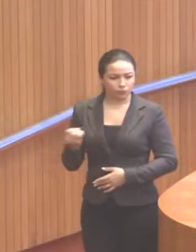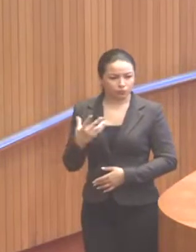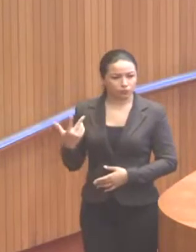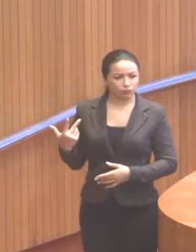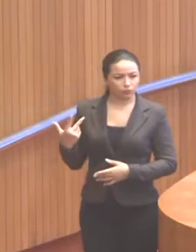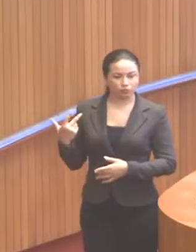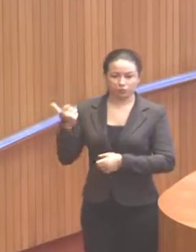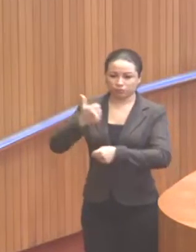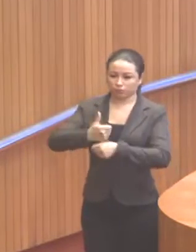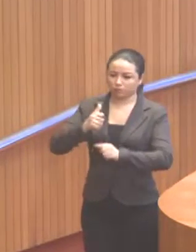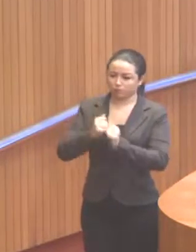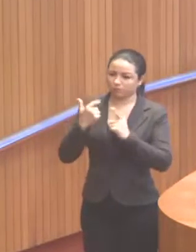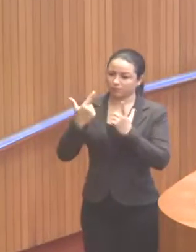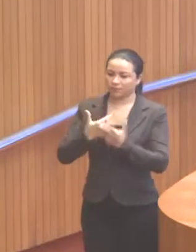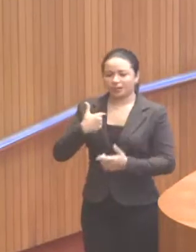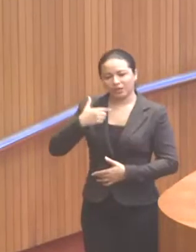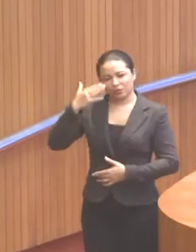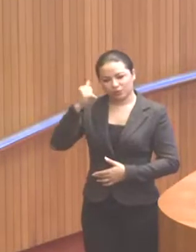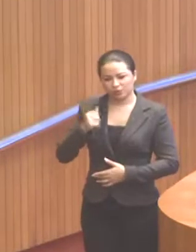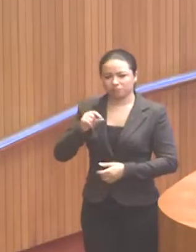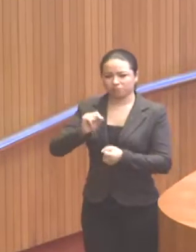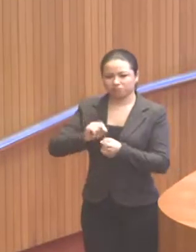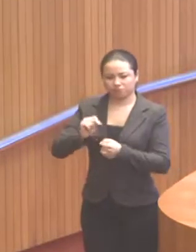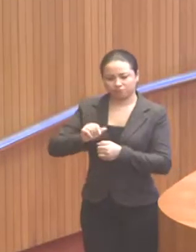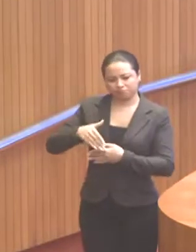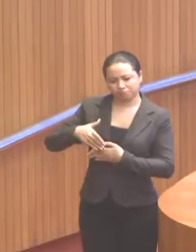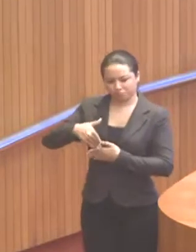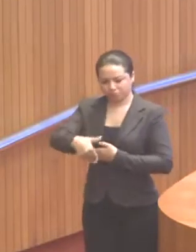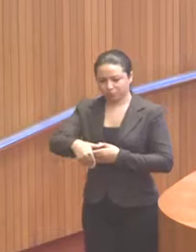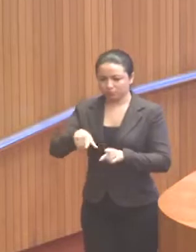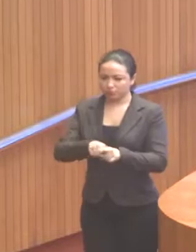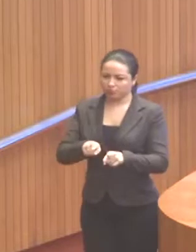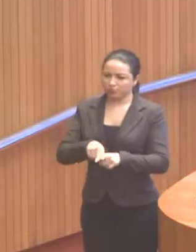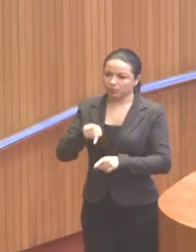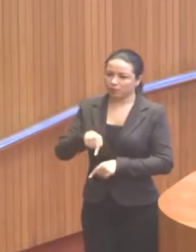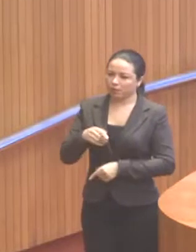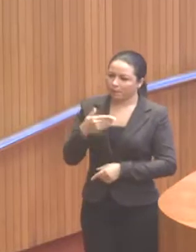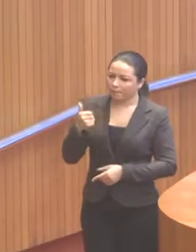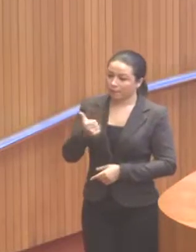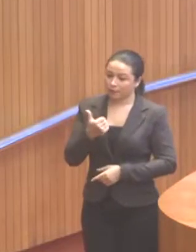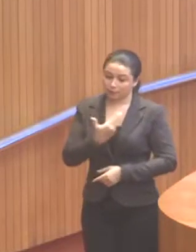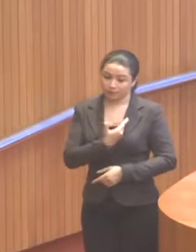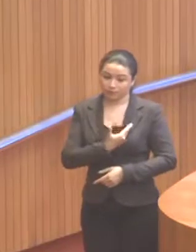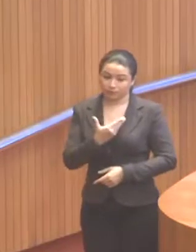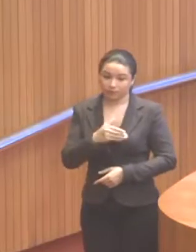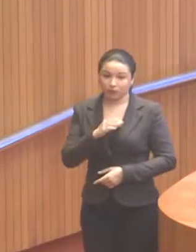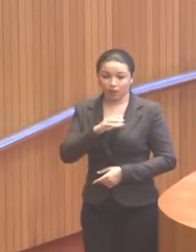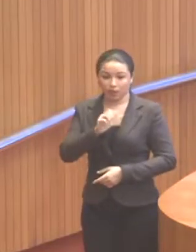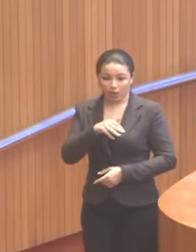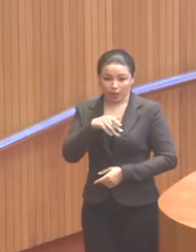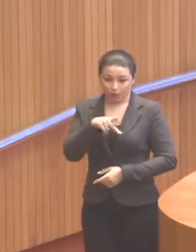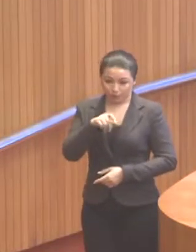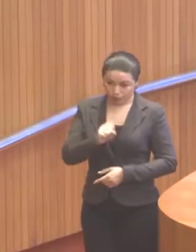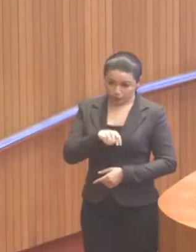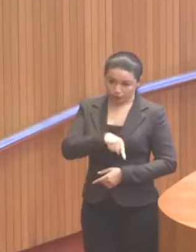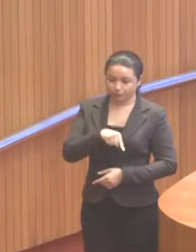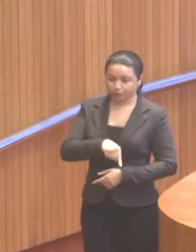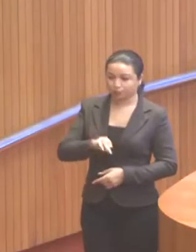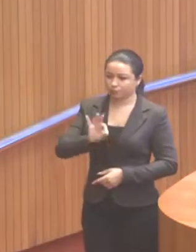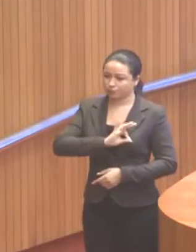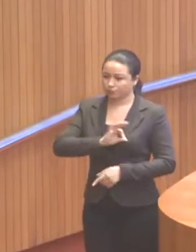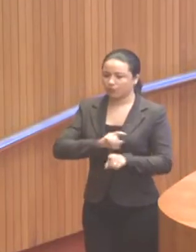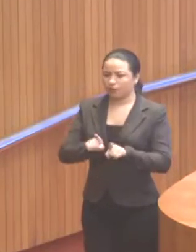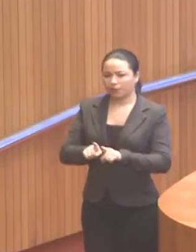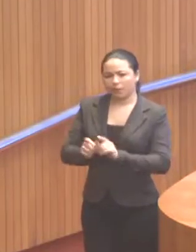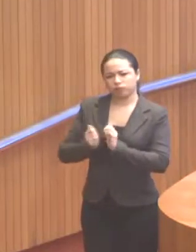chegarão nesta Casa e que eu sei que farão um mandato também exemplar nesta Casa, que é o meu colega Campos, Cabo Campos, que